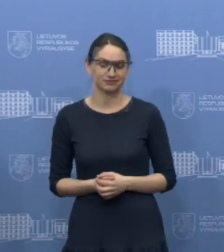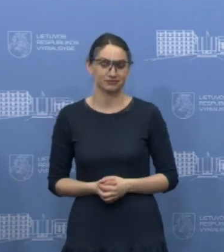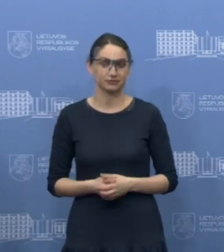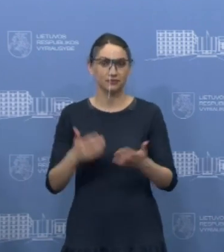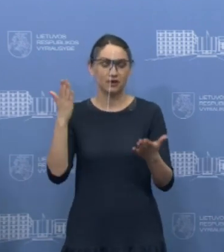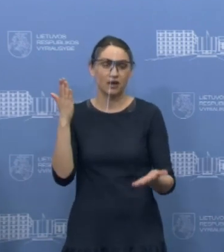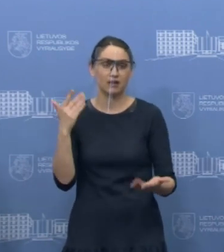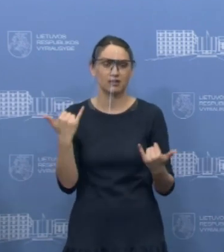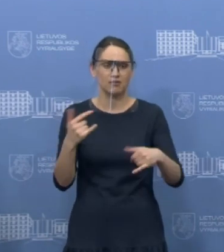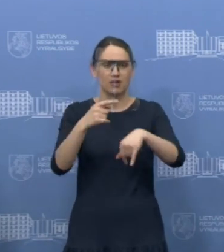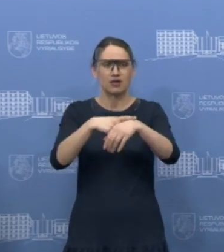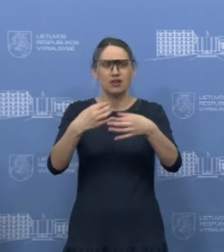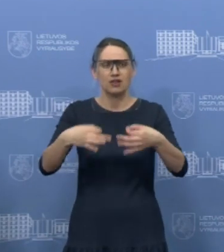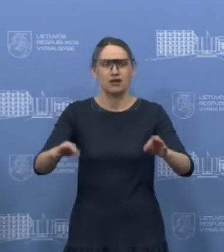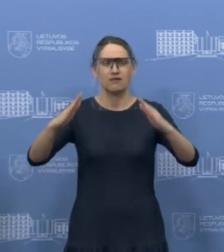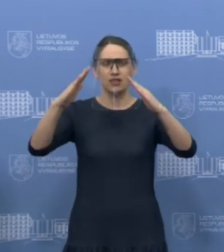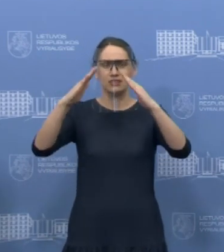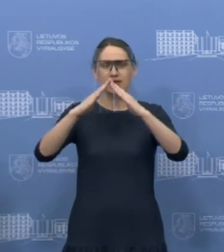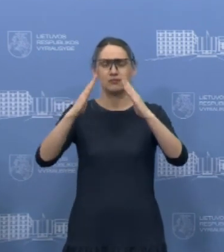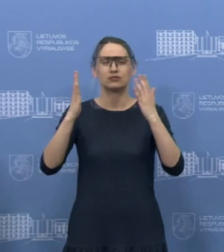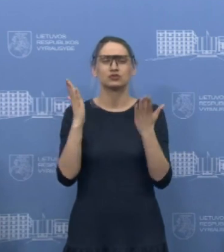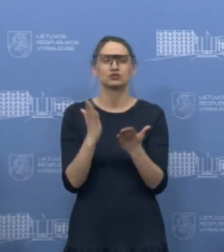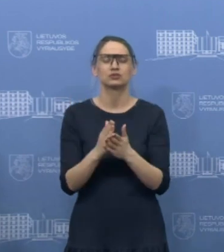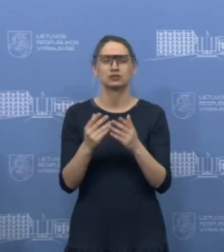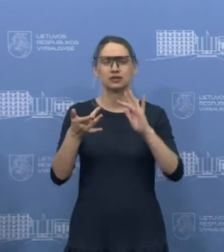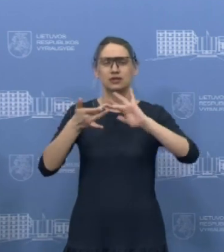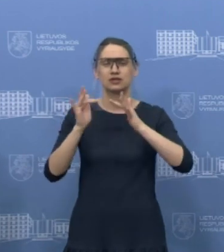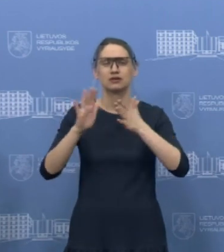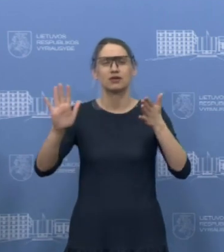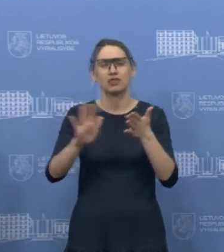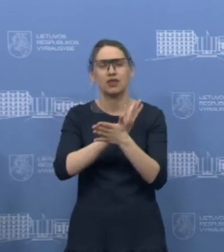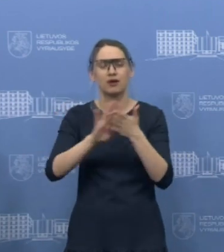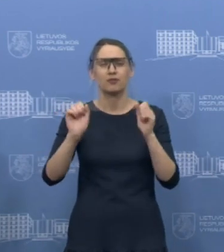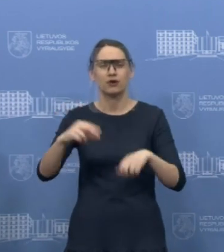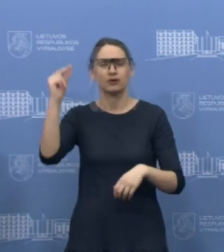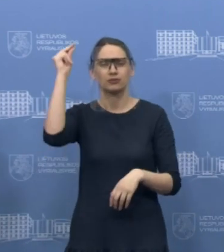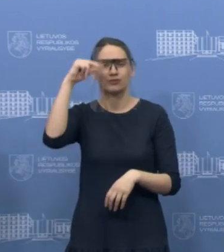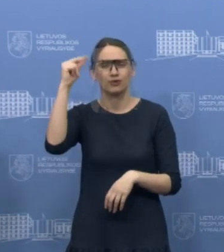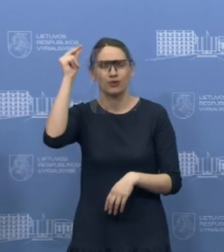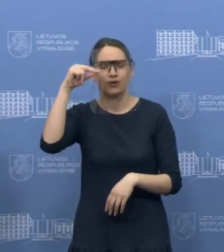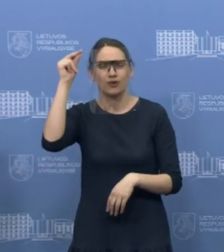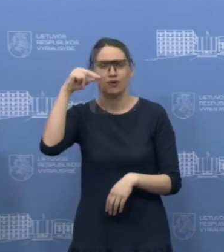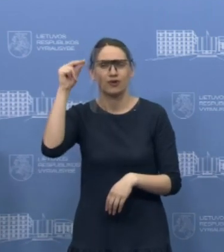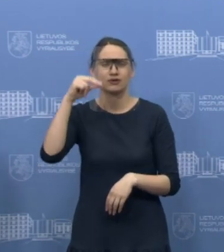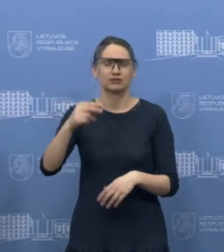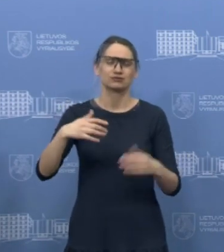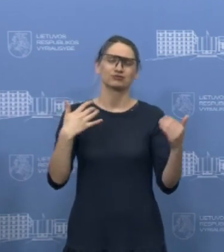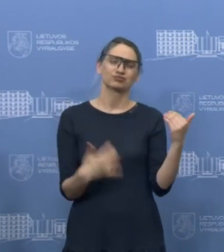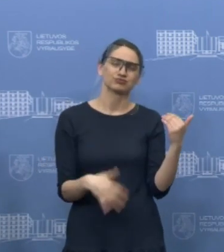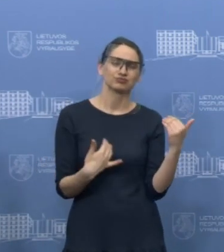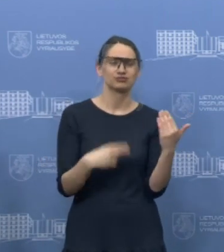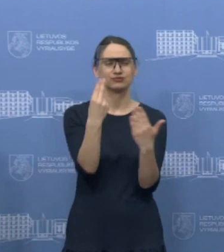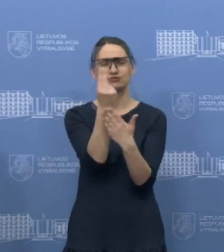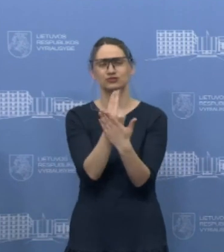yra tam. Jūs atrasite pilną pamokų, netgi internete nemokamų, kur jūs galite tikrai mokytis groti,